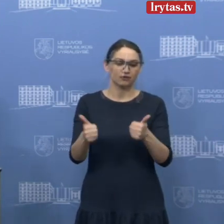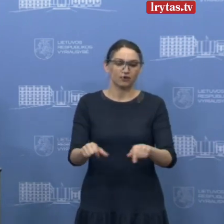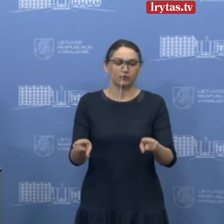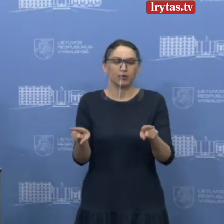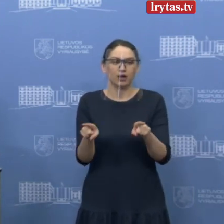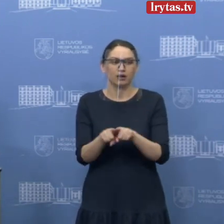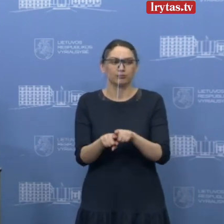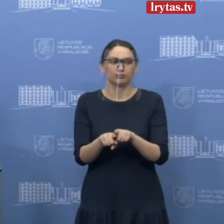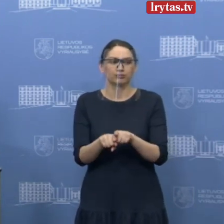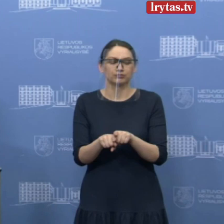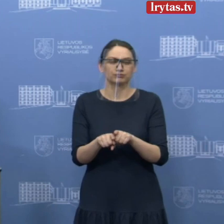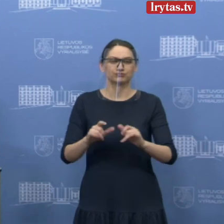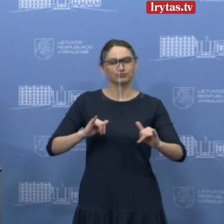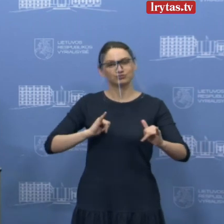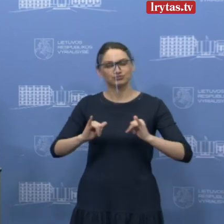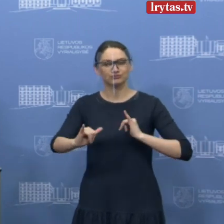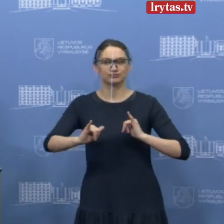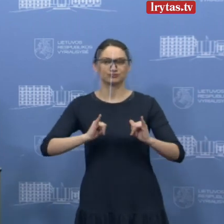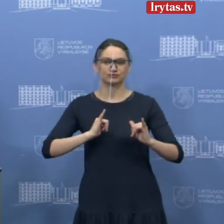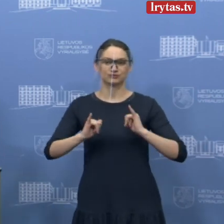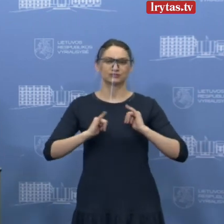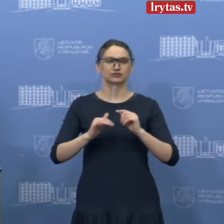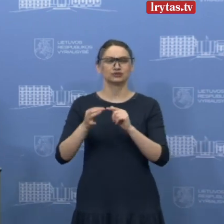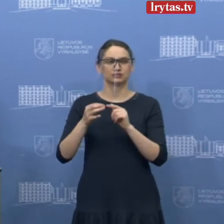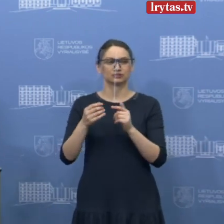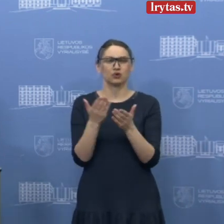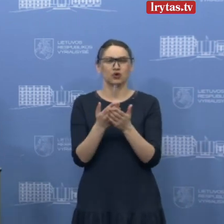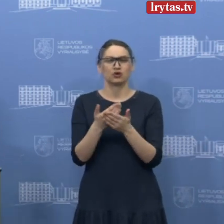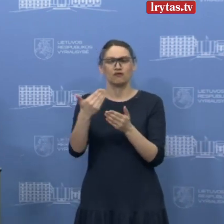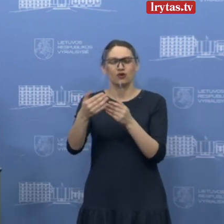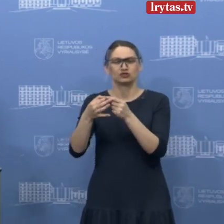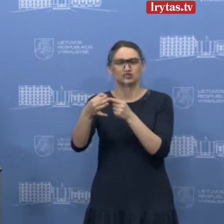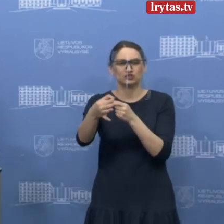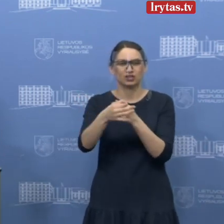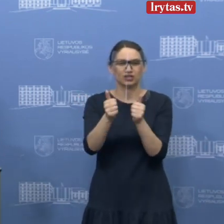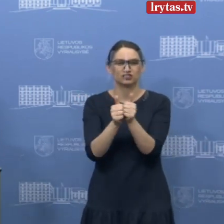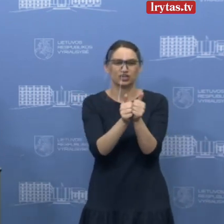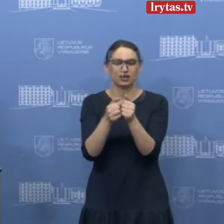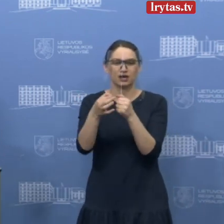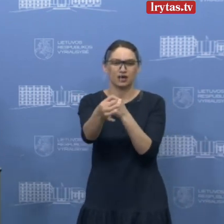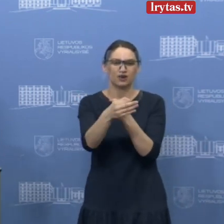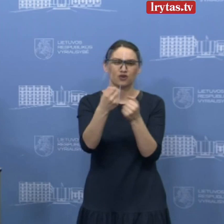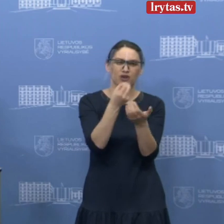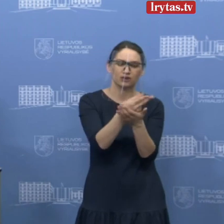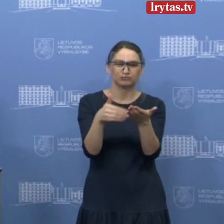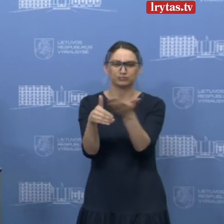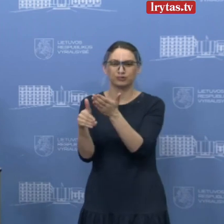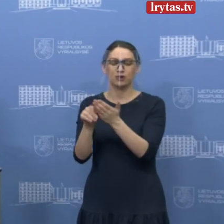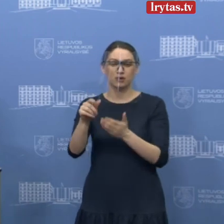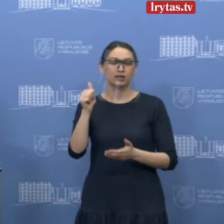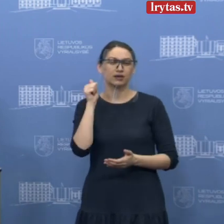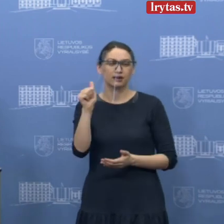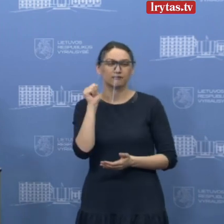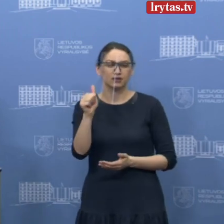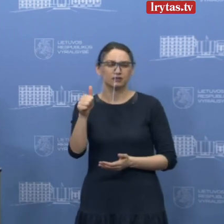sakykime, solidarumą tiems rajonams, kurie yra šalia jų. Bet kiekvieną dieną bus